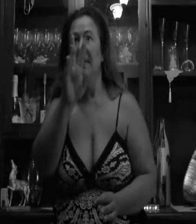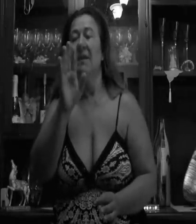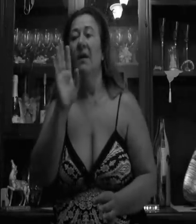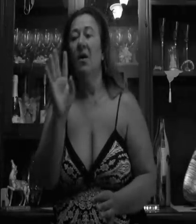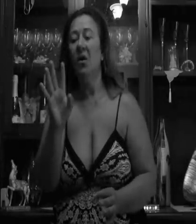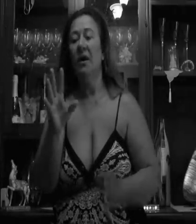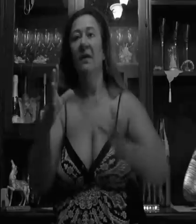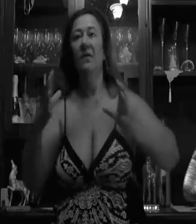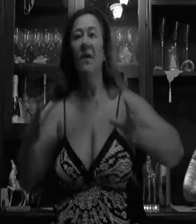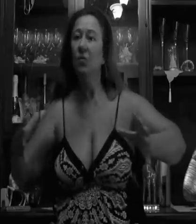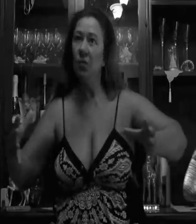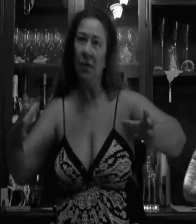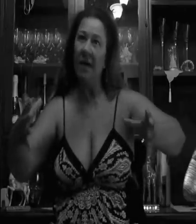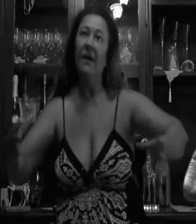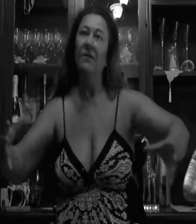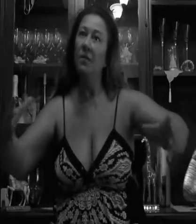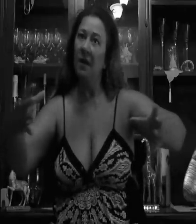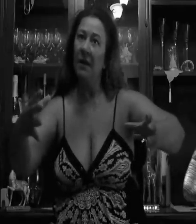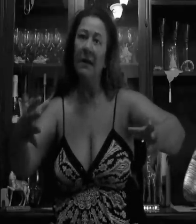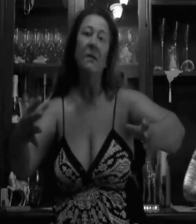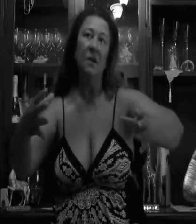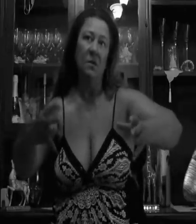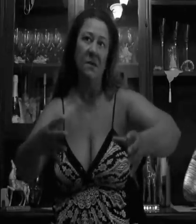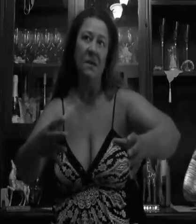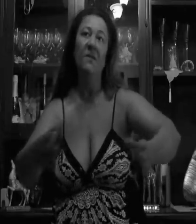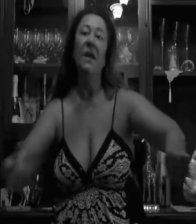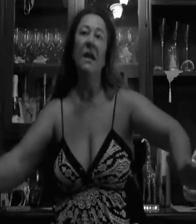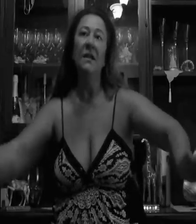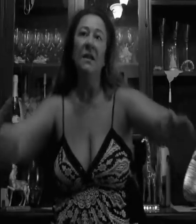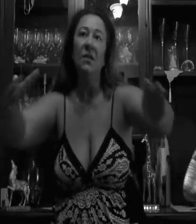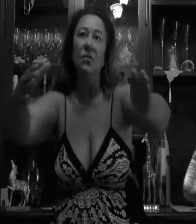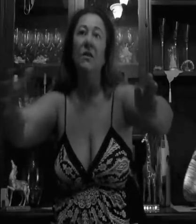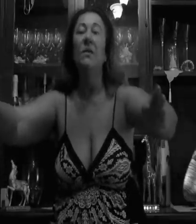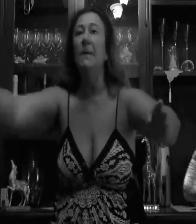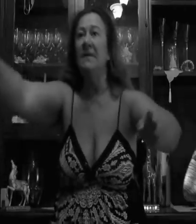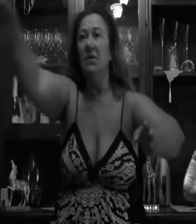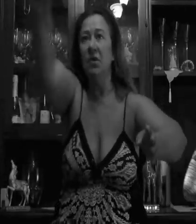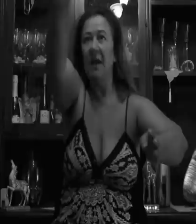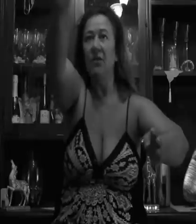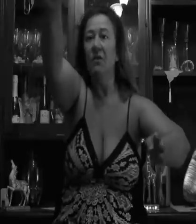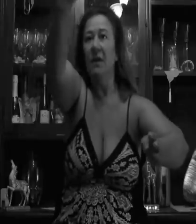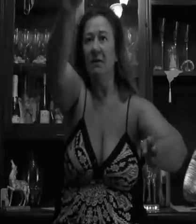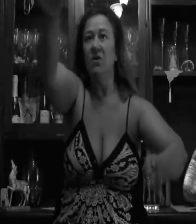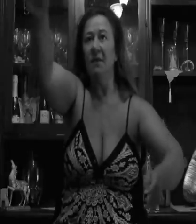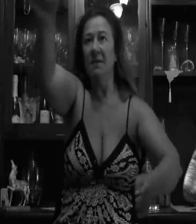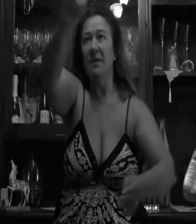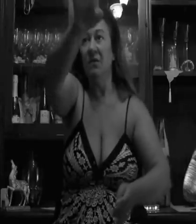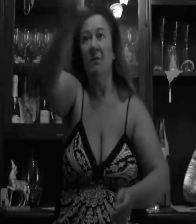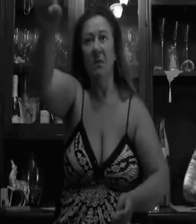ora fa tutto un canale, fa una galleria per cosa si deve e li intera tutti, quel passaggio là dove invece dovrebbe